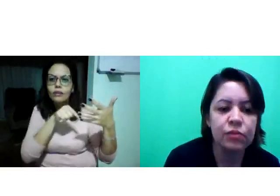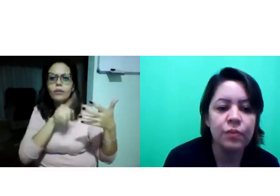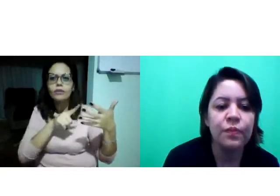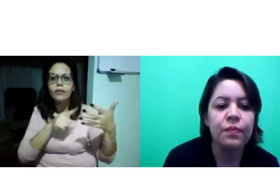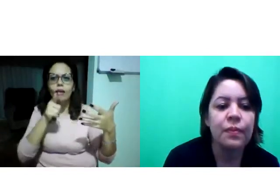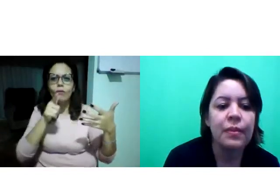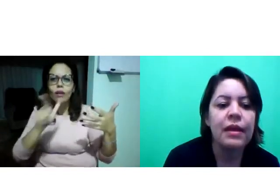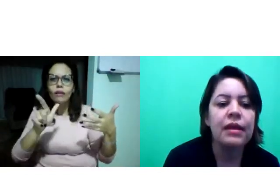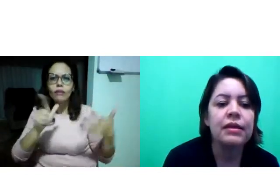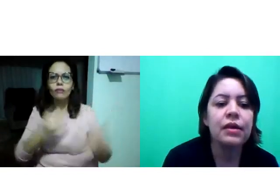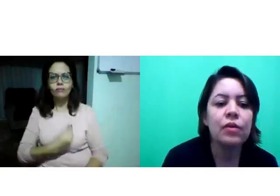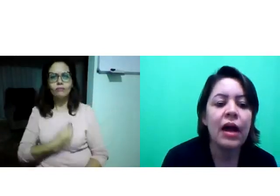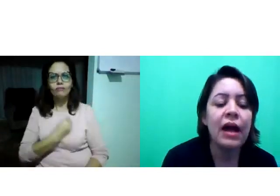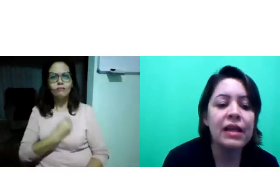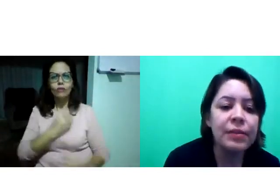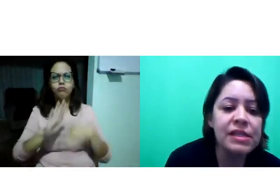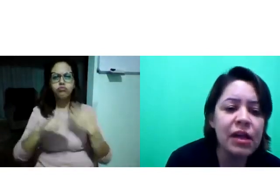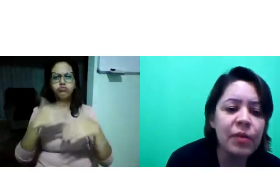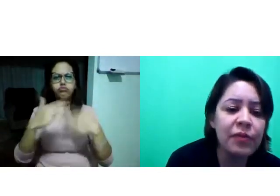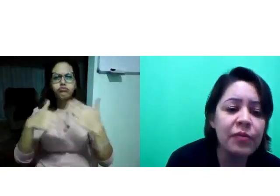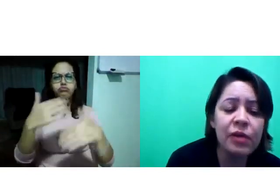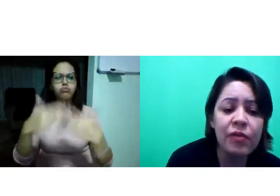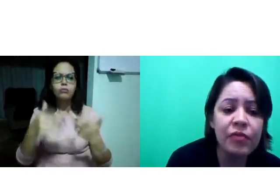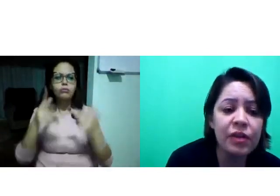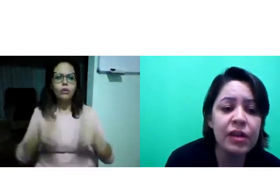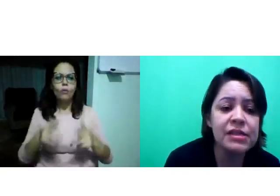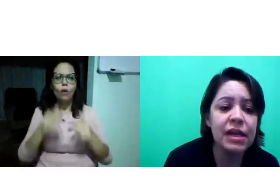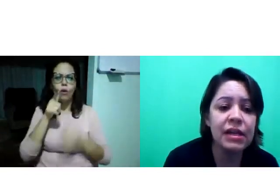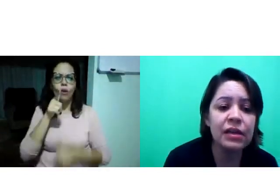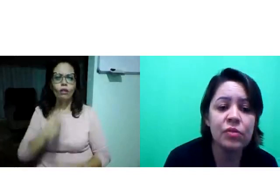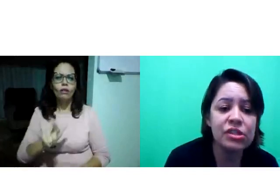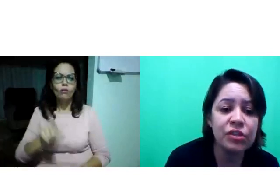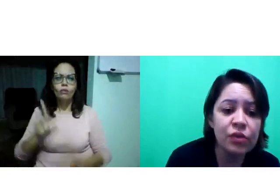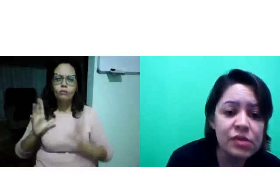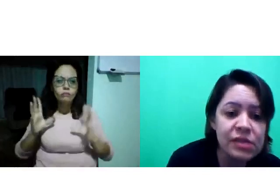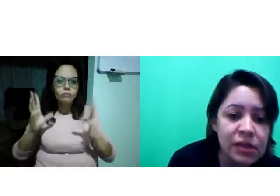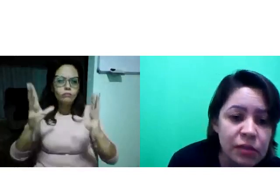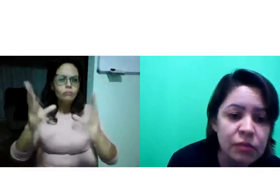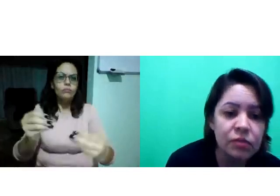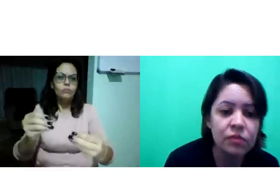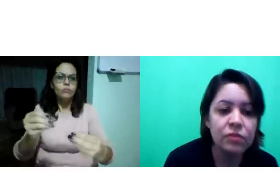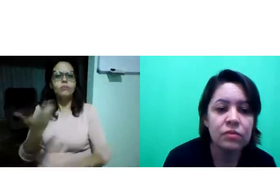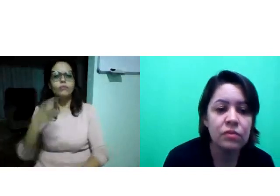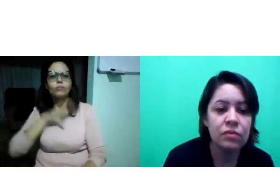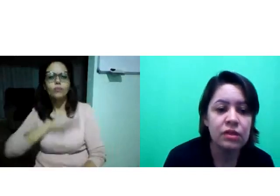questão. Então, a Libras, ela é uma língua viva, ela está em constante evolução.